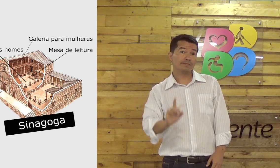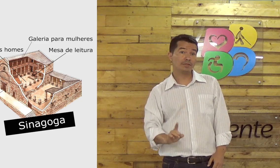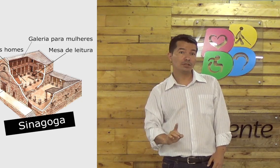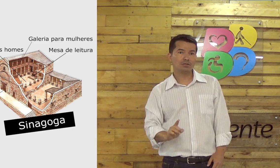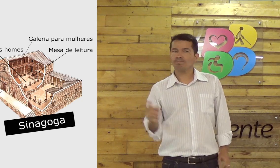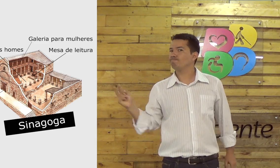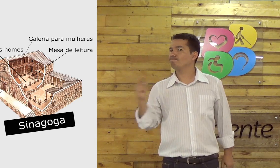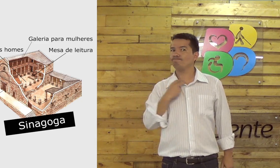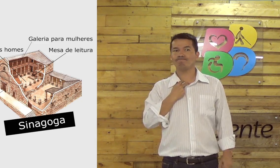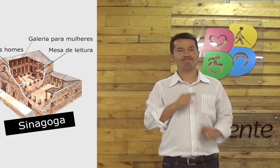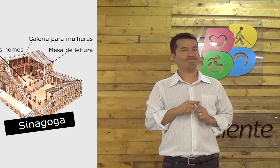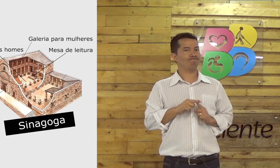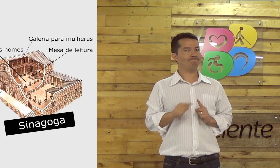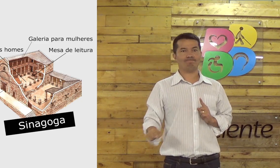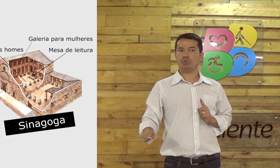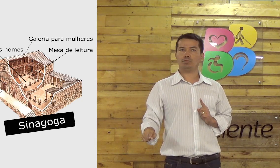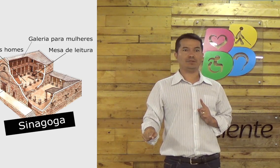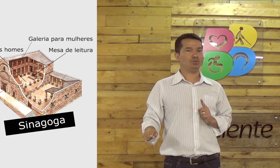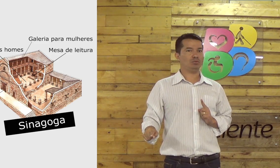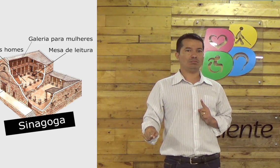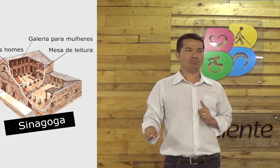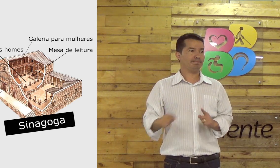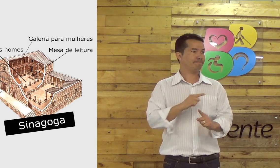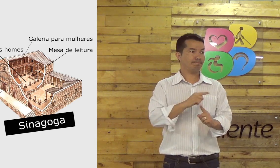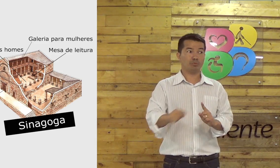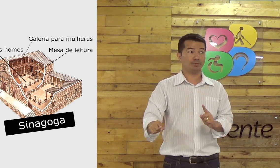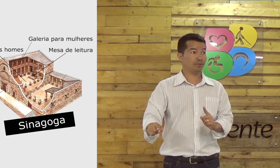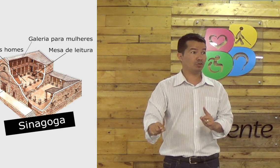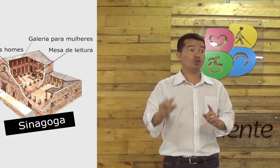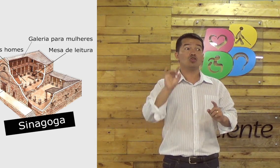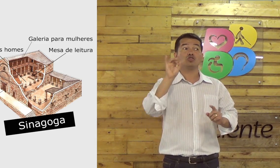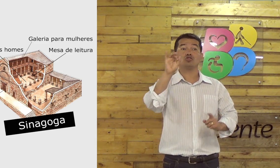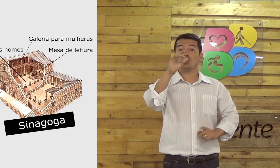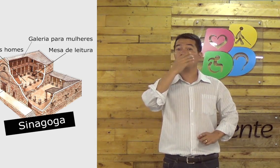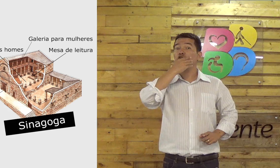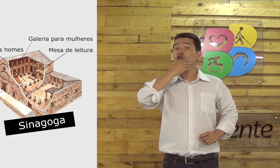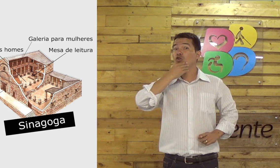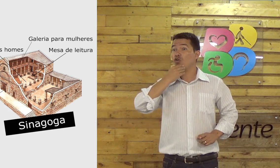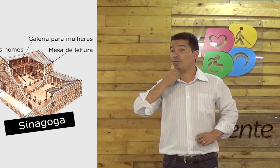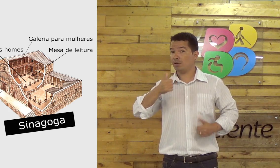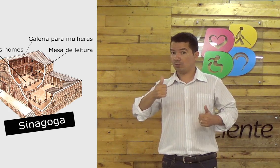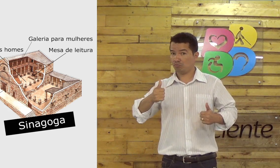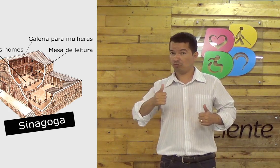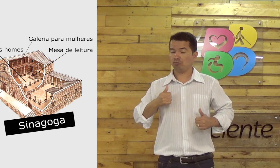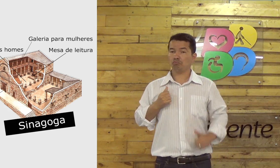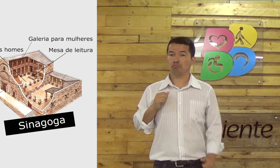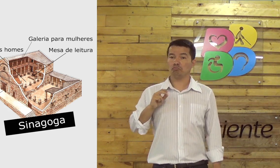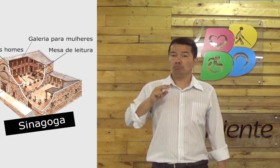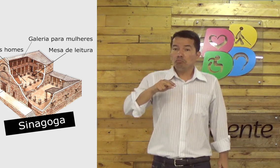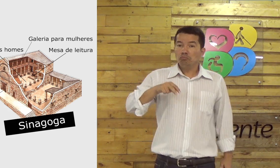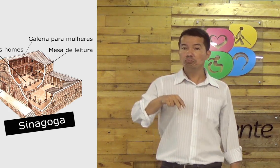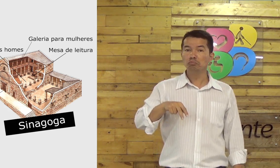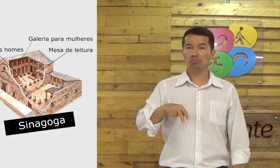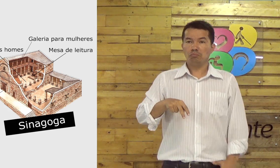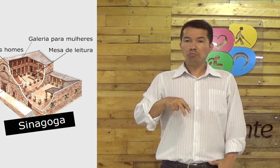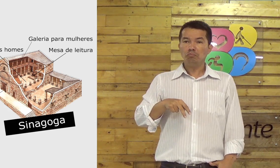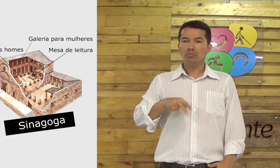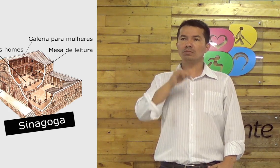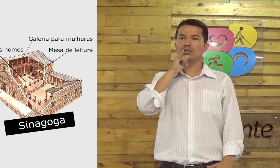nem pessoas com deficiência. não, esses grupos eram proibidos de entrar naquele lugar. Só os homens. Eles